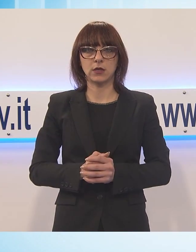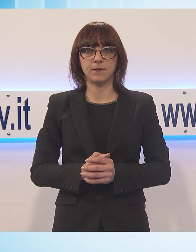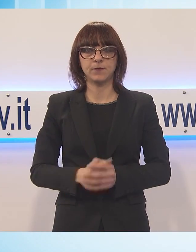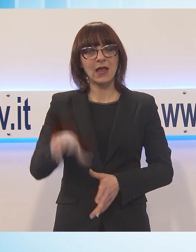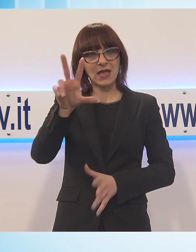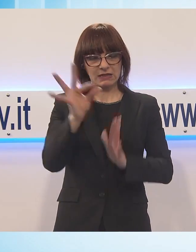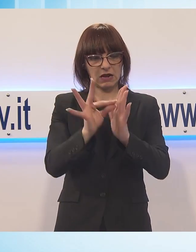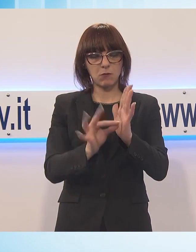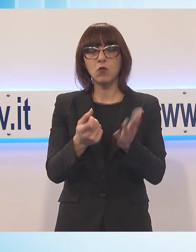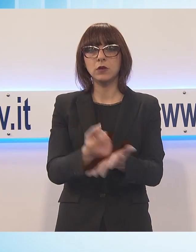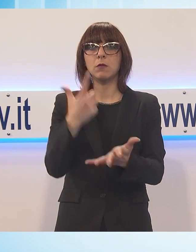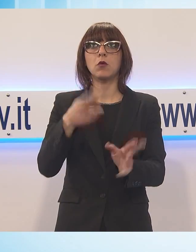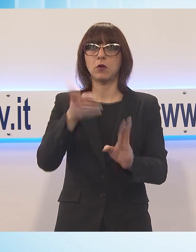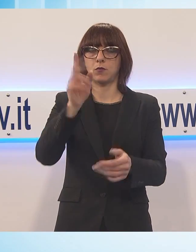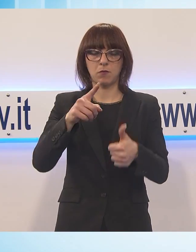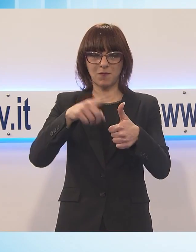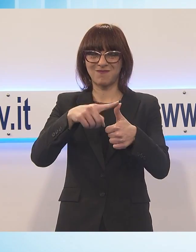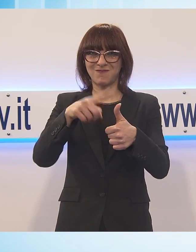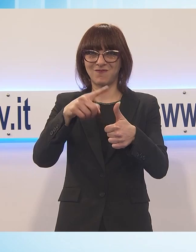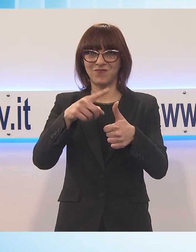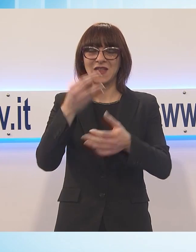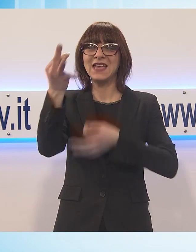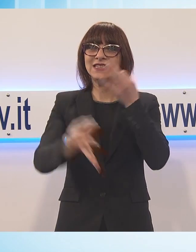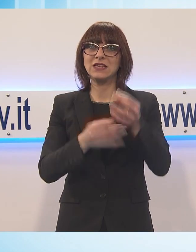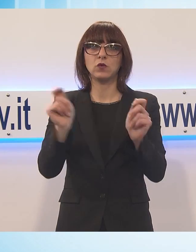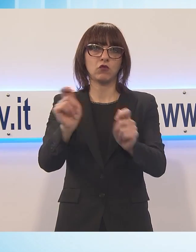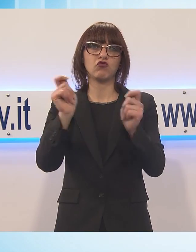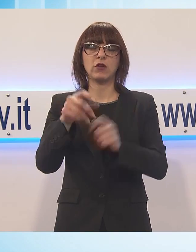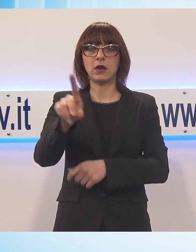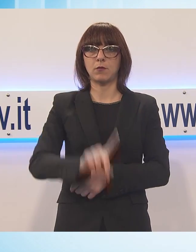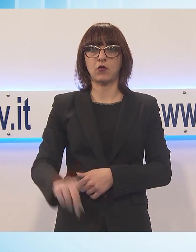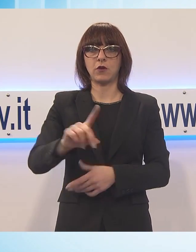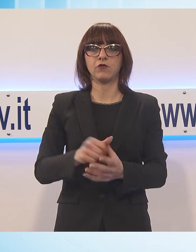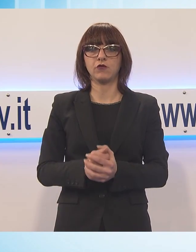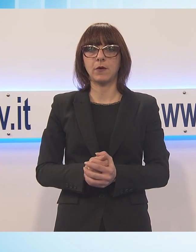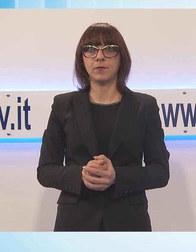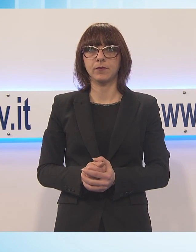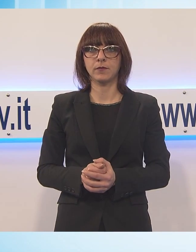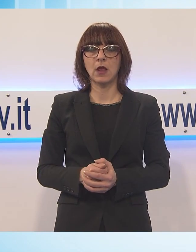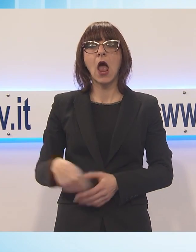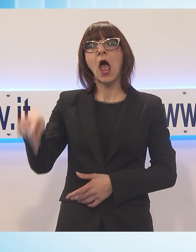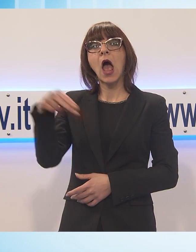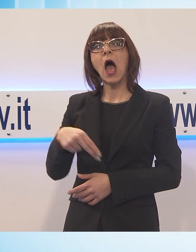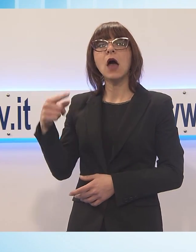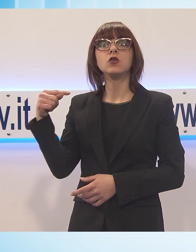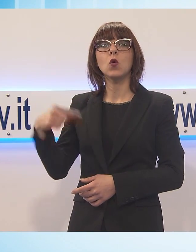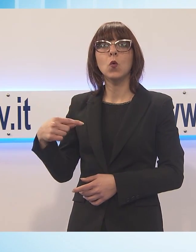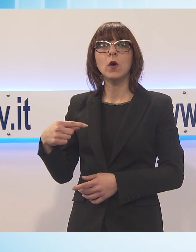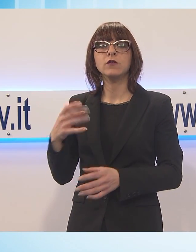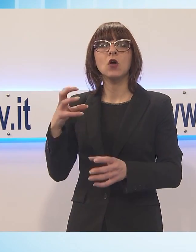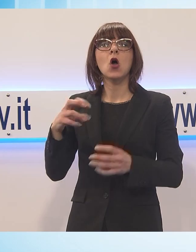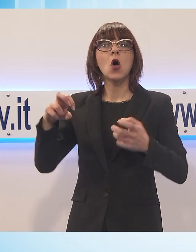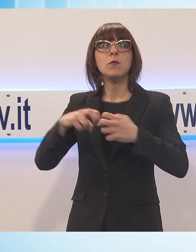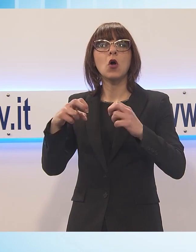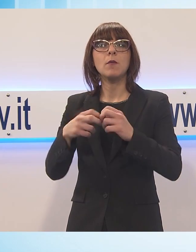sviscerare a Menesini. Il primo riguarda la situazione generale dell'ente. Quest'anno è l'anno del superamento delle criticità finanziarie